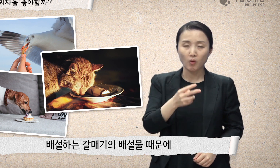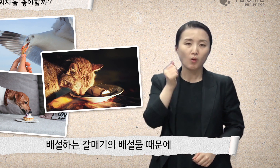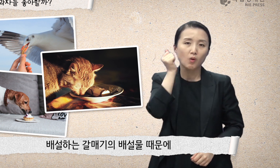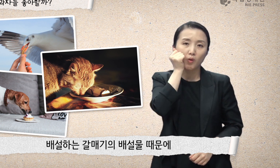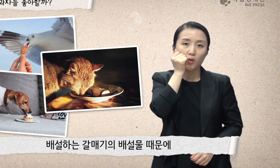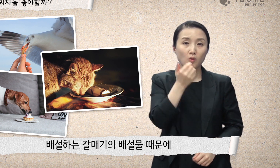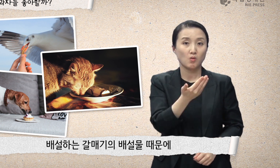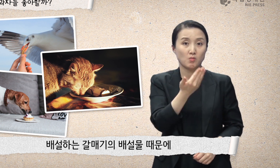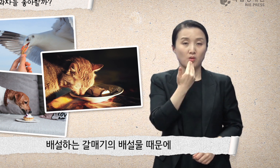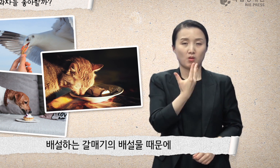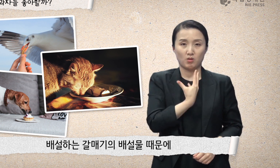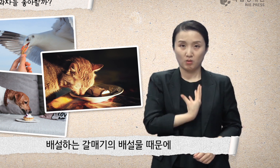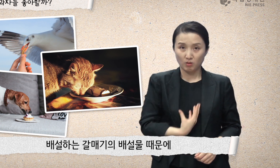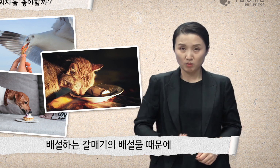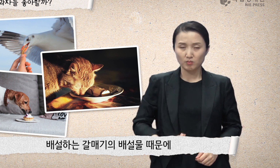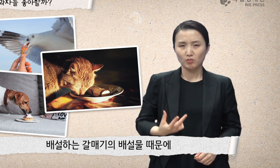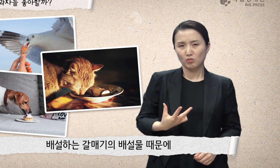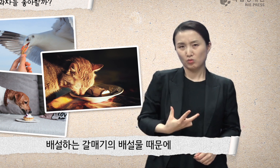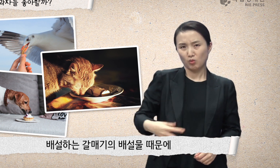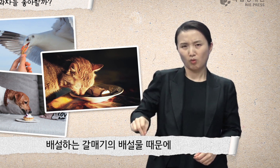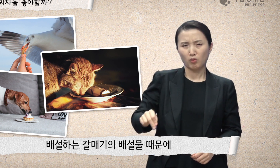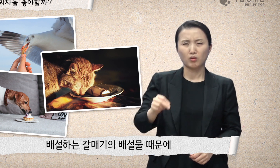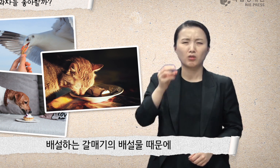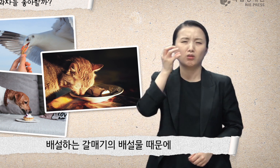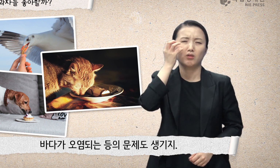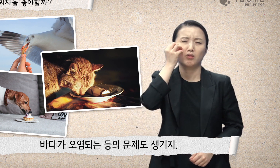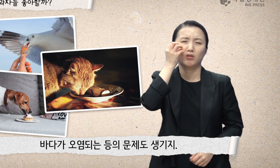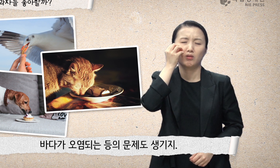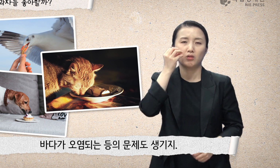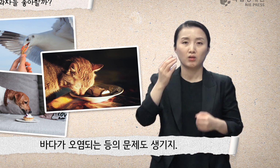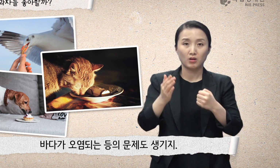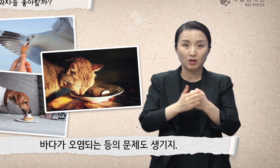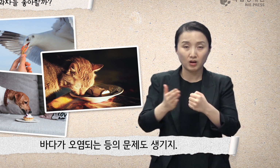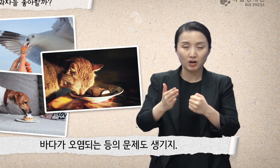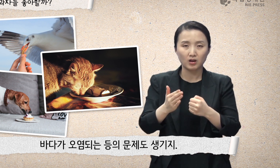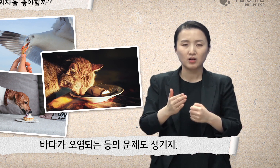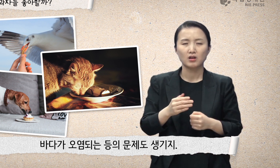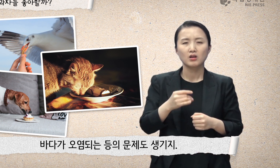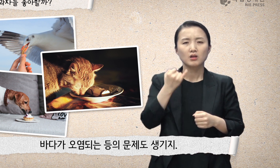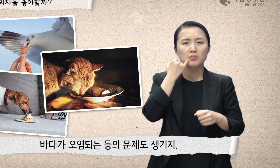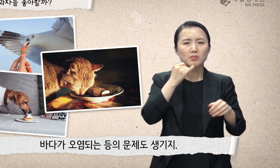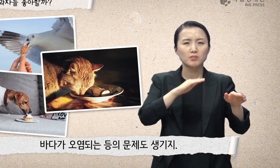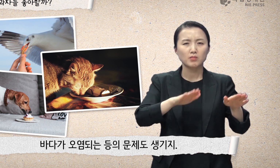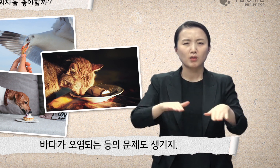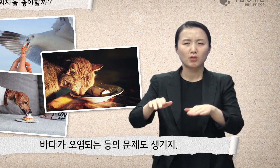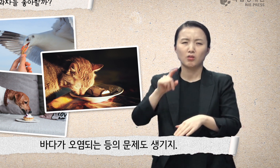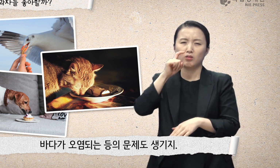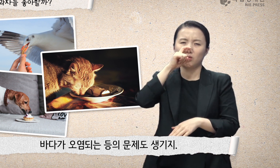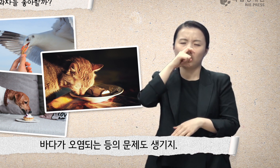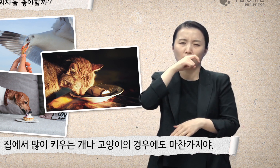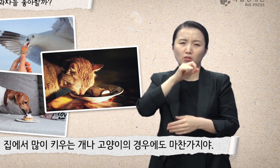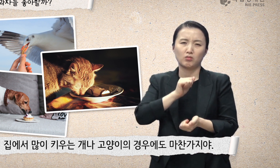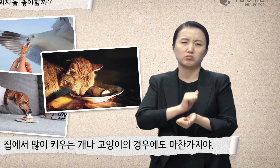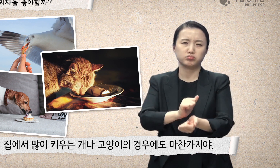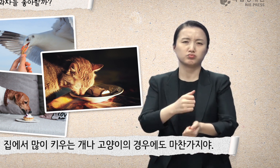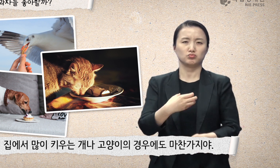배설하는 갈매기의 배설물 때문에 바다가 오염되는 등의 문제도 생기지. 집에서 많이